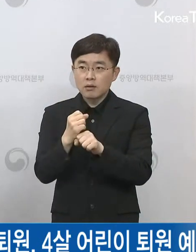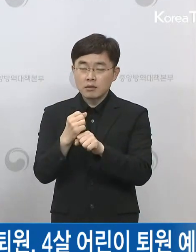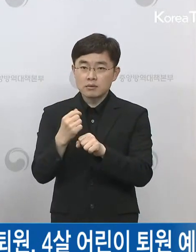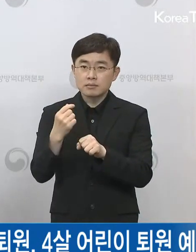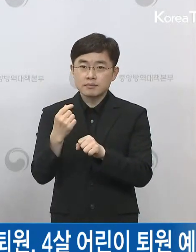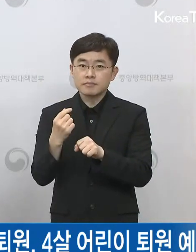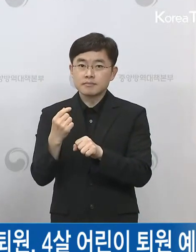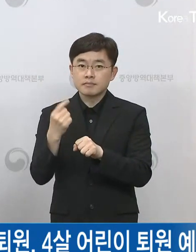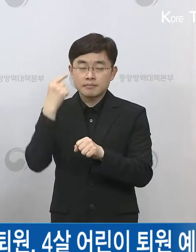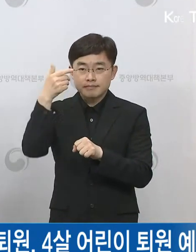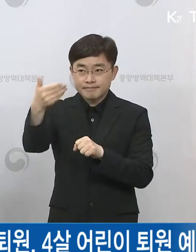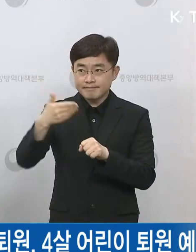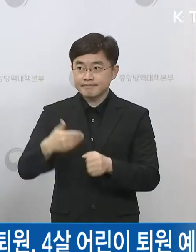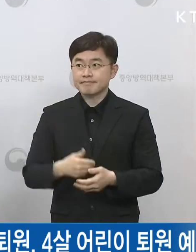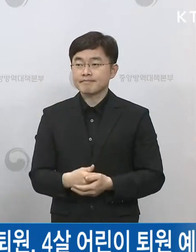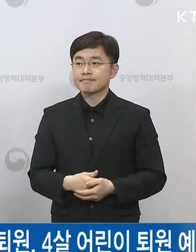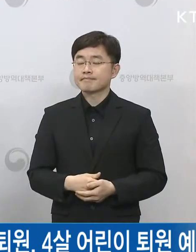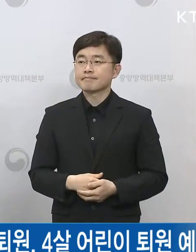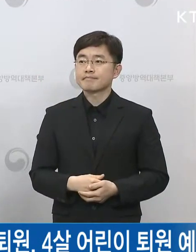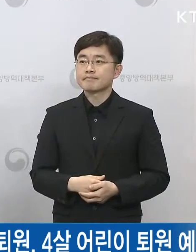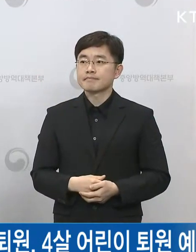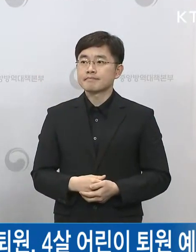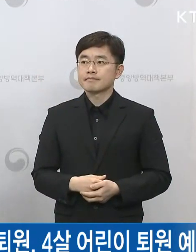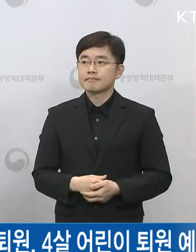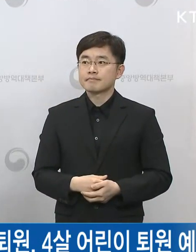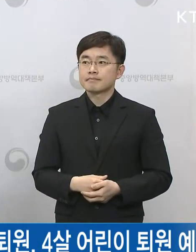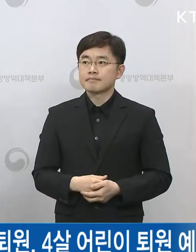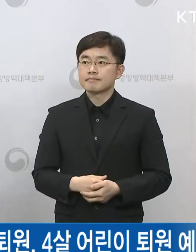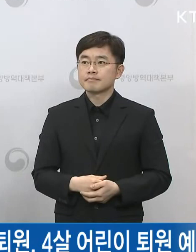보완하실 내용 있으면 설명해 주시기 바랍니다.